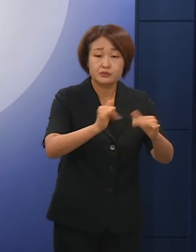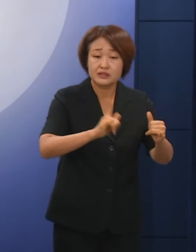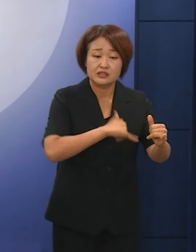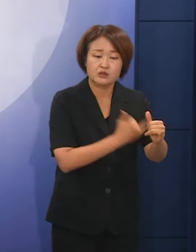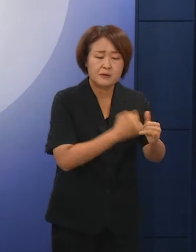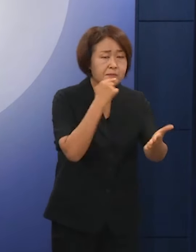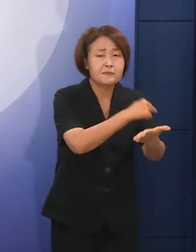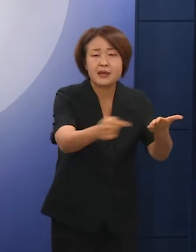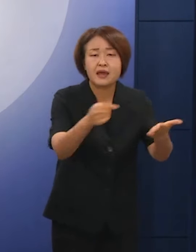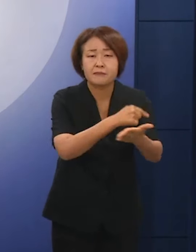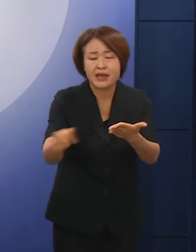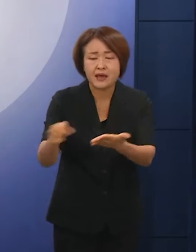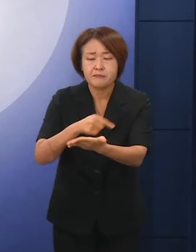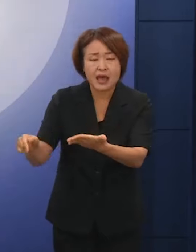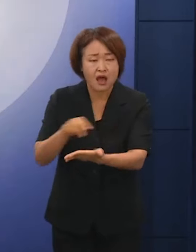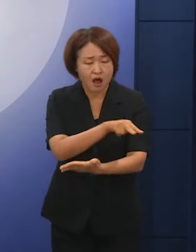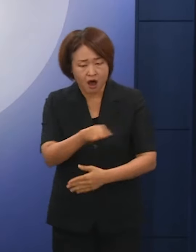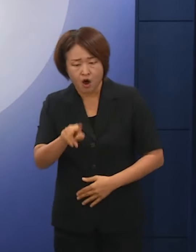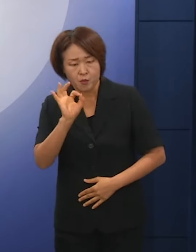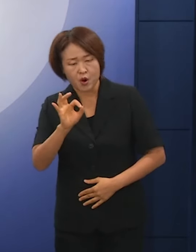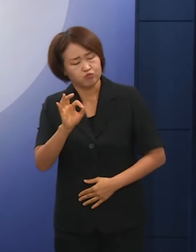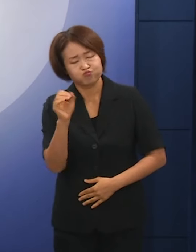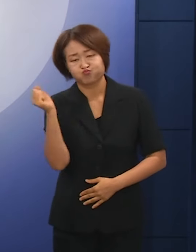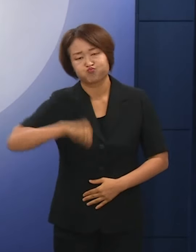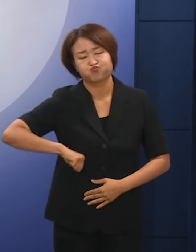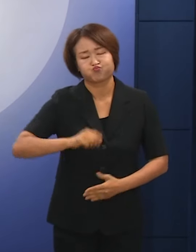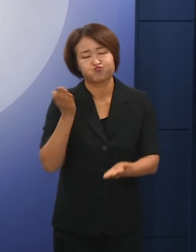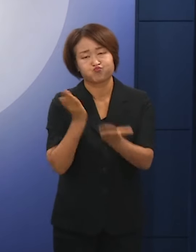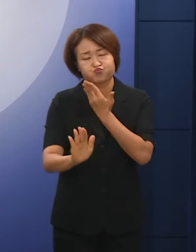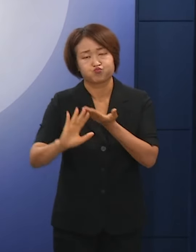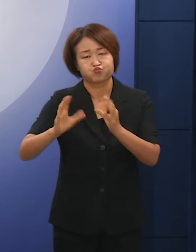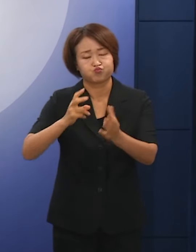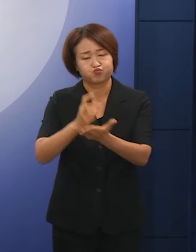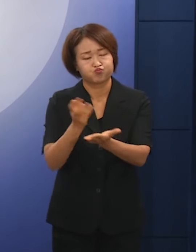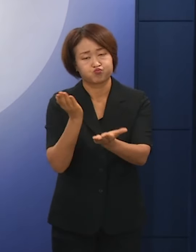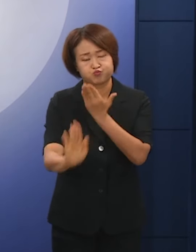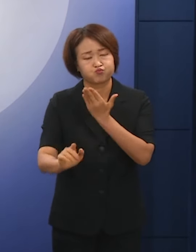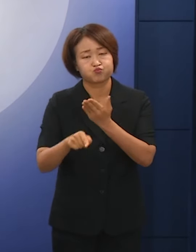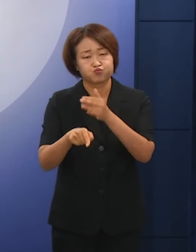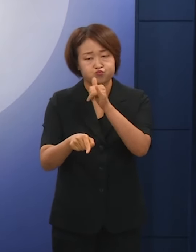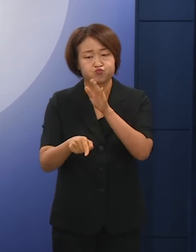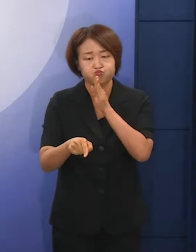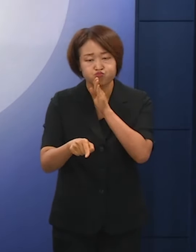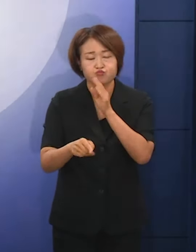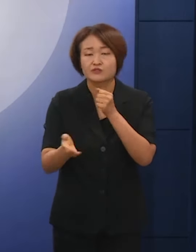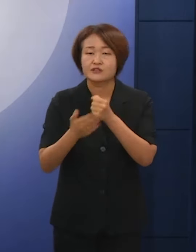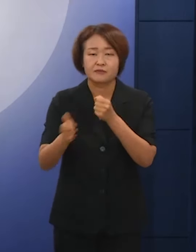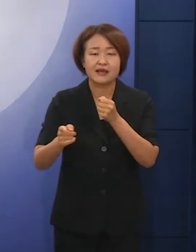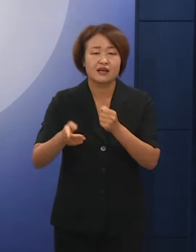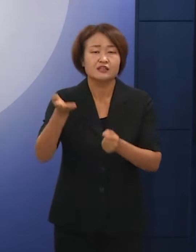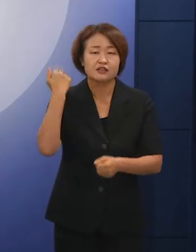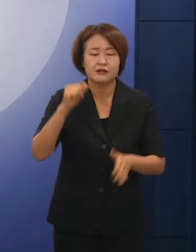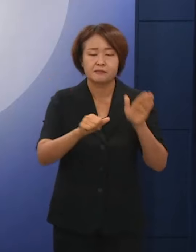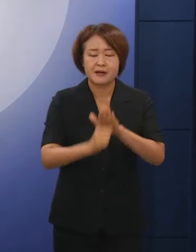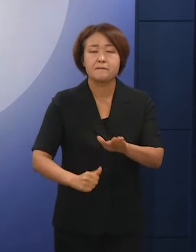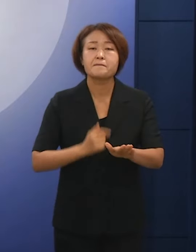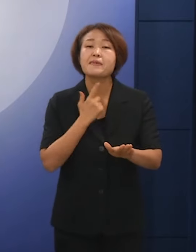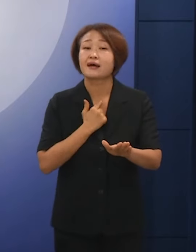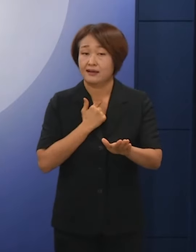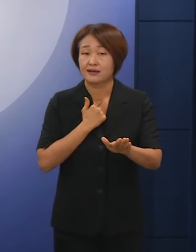등 심각한 위헌성을 이유로 국회의 제의결을 요구하여 부결된 바 있습니다.